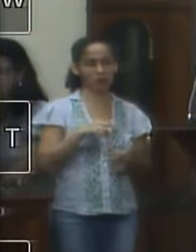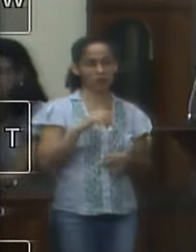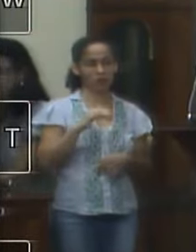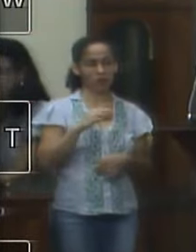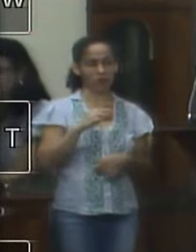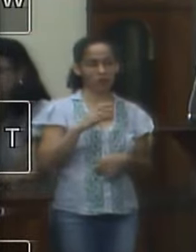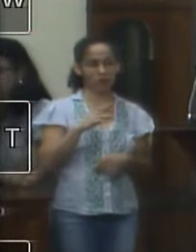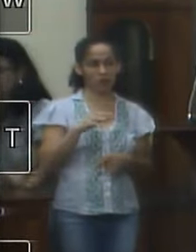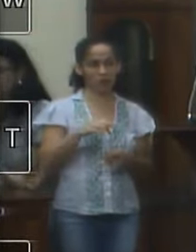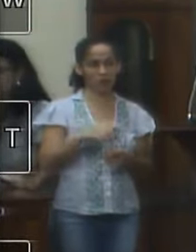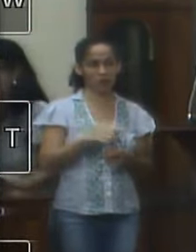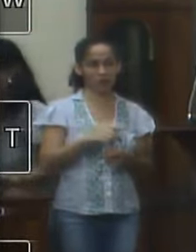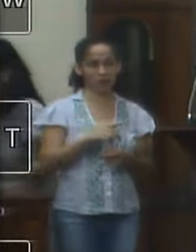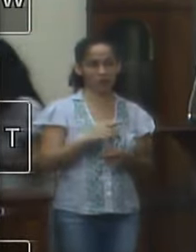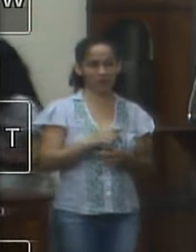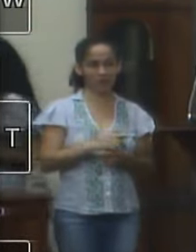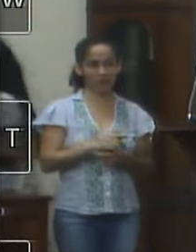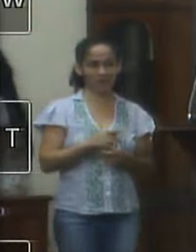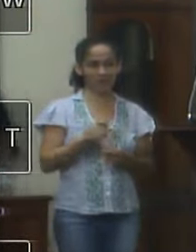aí que é o